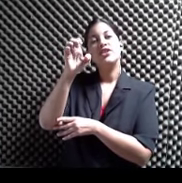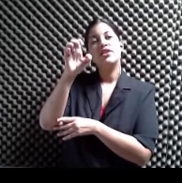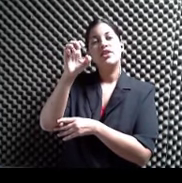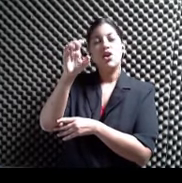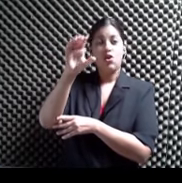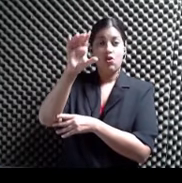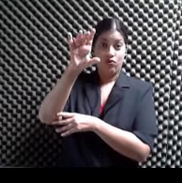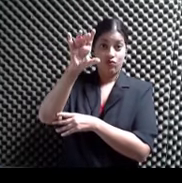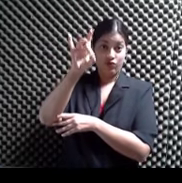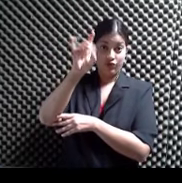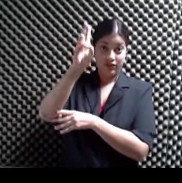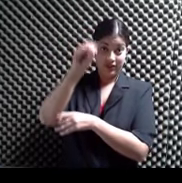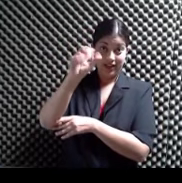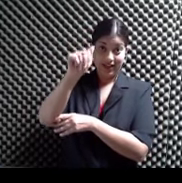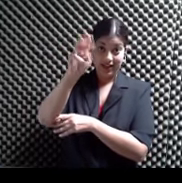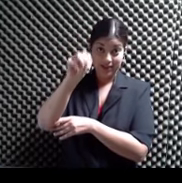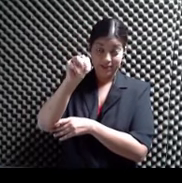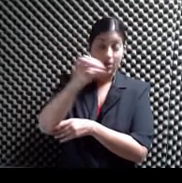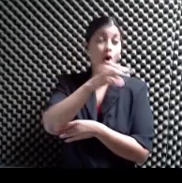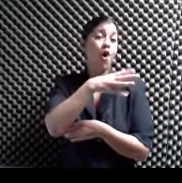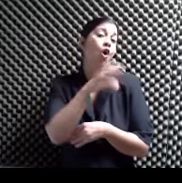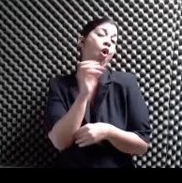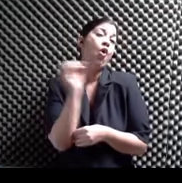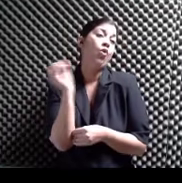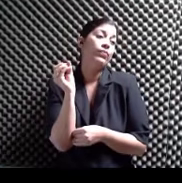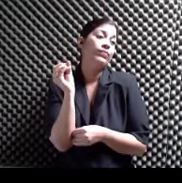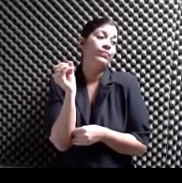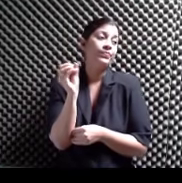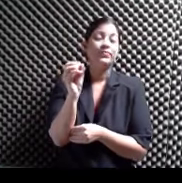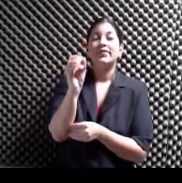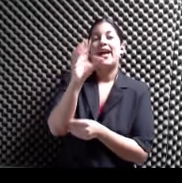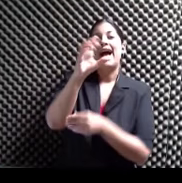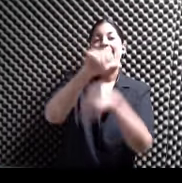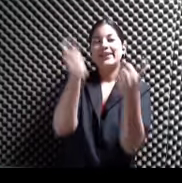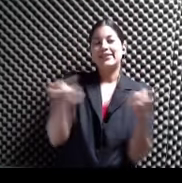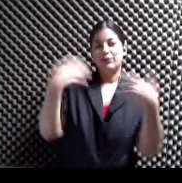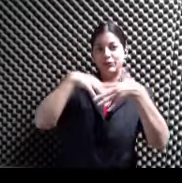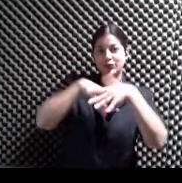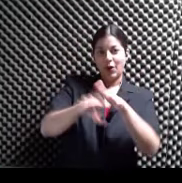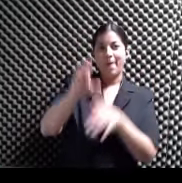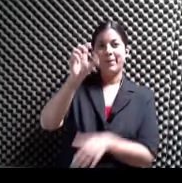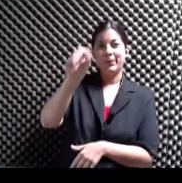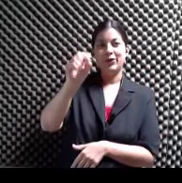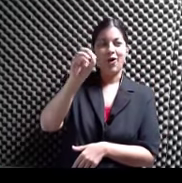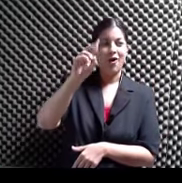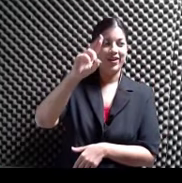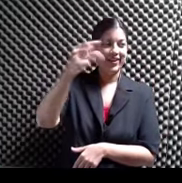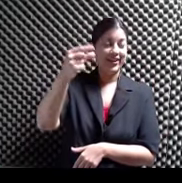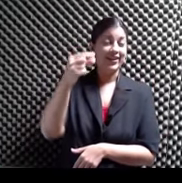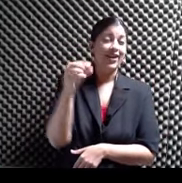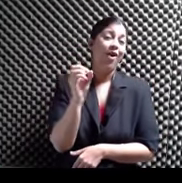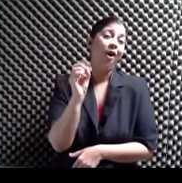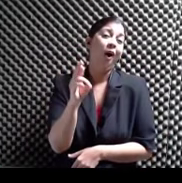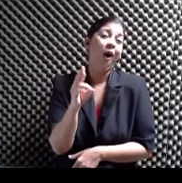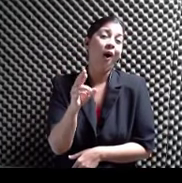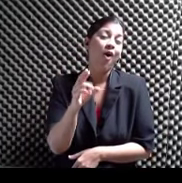¿Por dónde? Por artefusion.org Y por cuarzoblanco.org Para que vamos a explicar